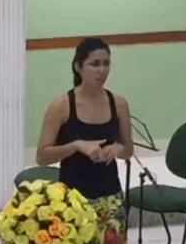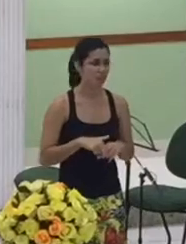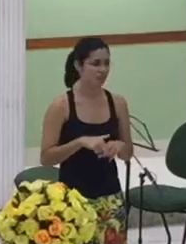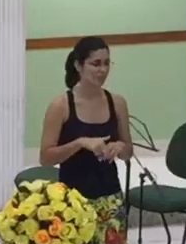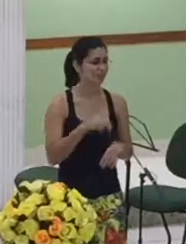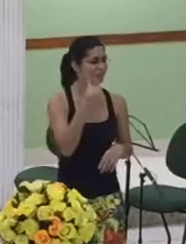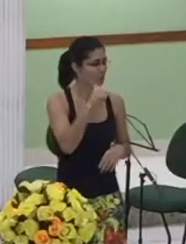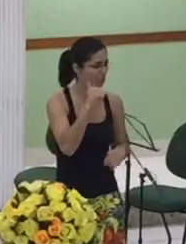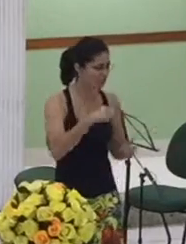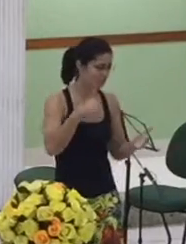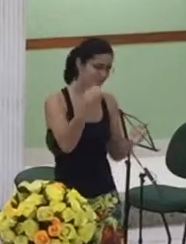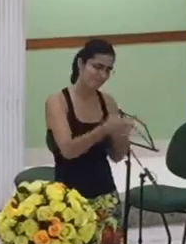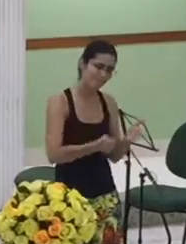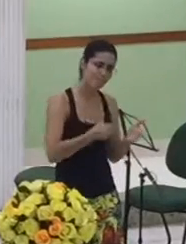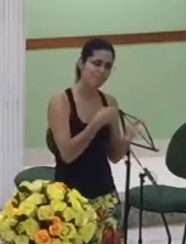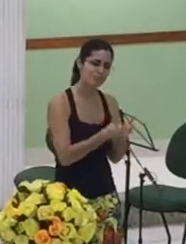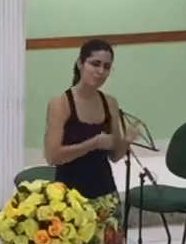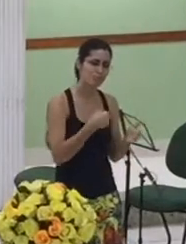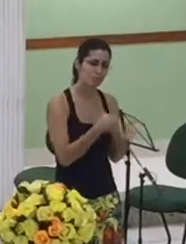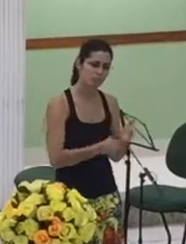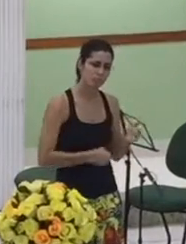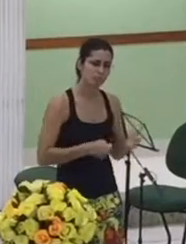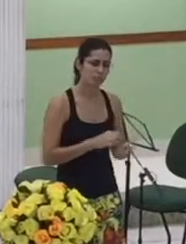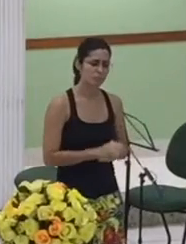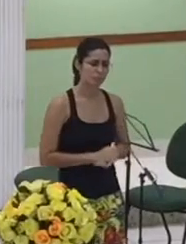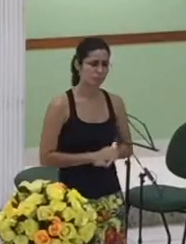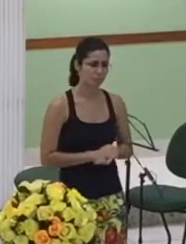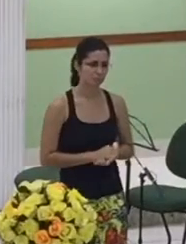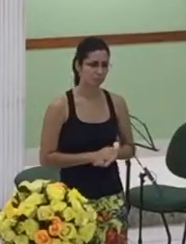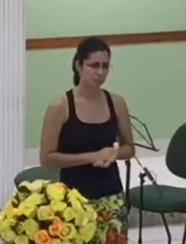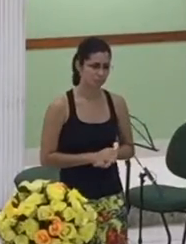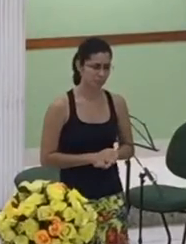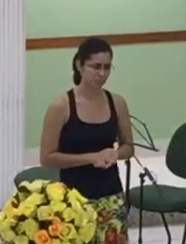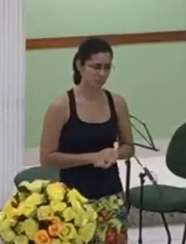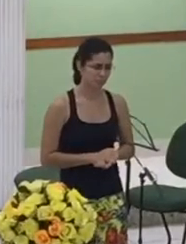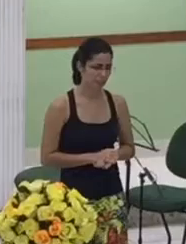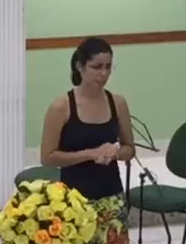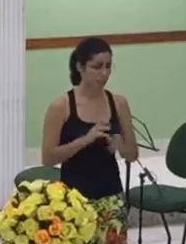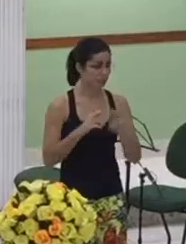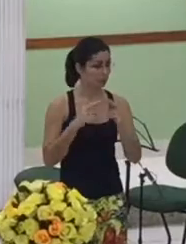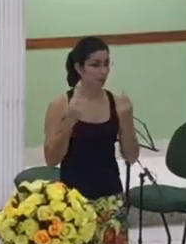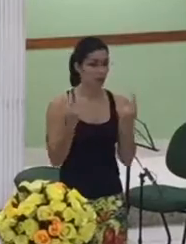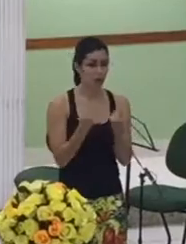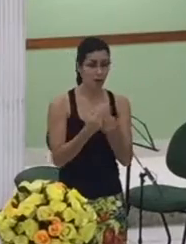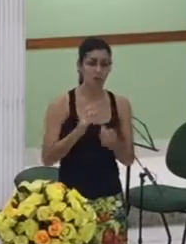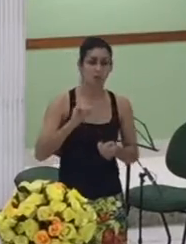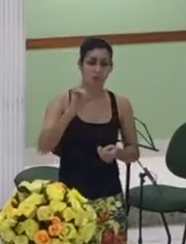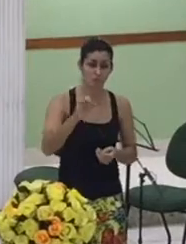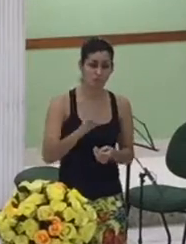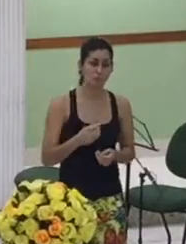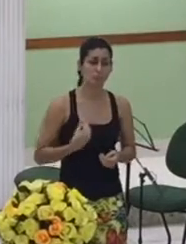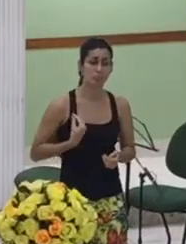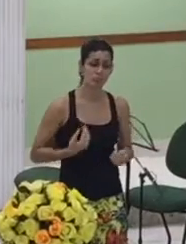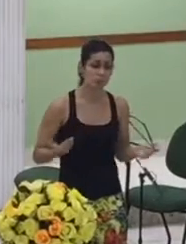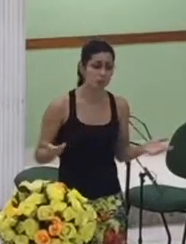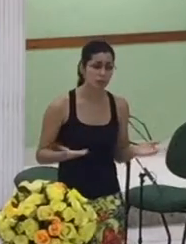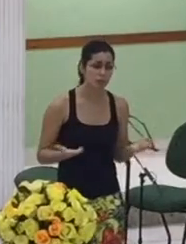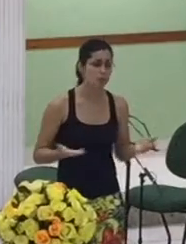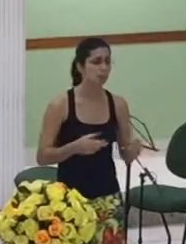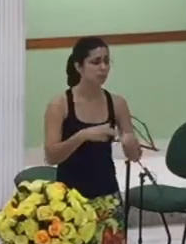veio a nós por meio dessas mulheres que cumpriram o propósito de Deus na sua vida que lutaram